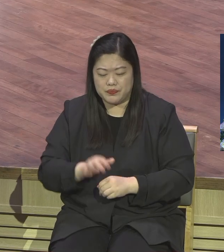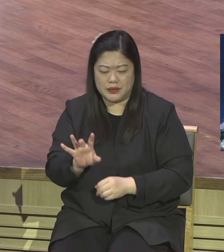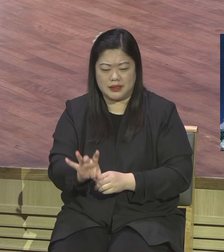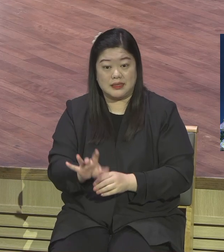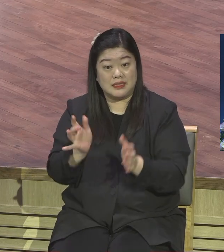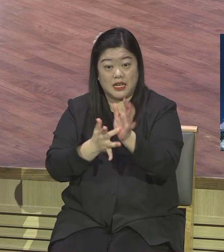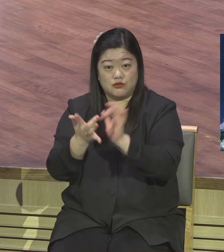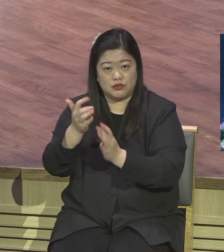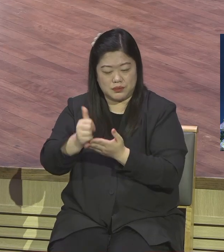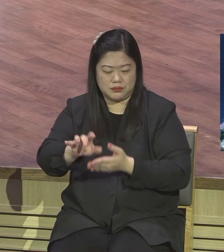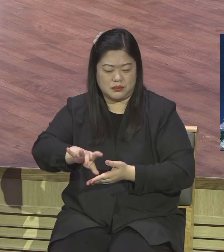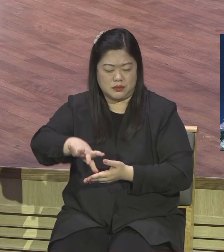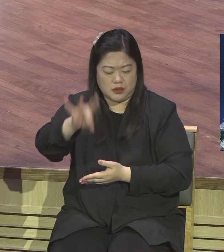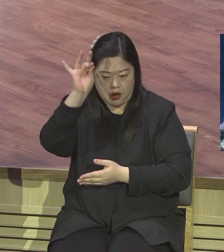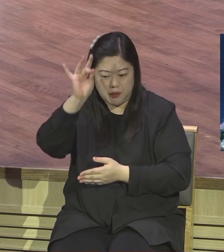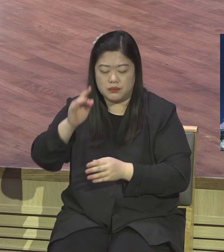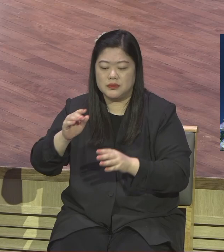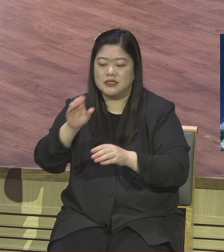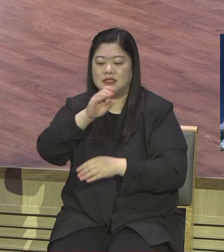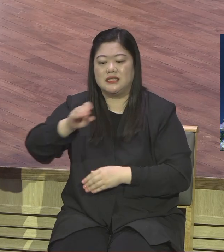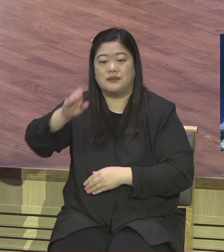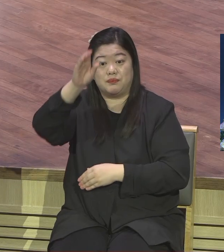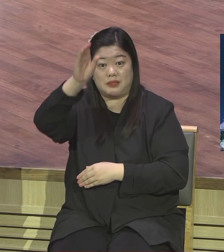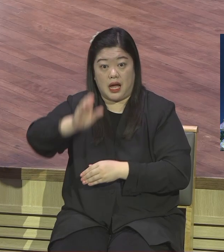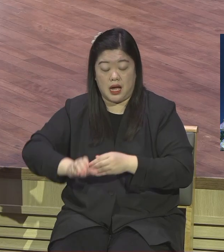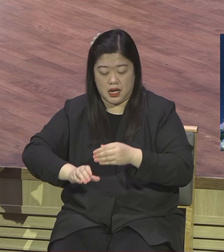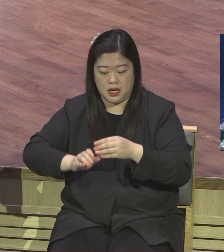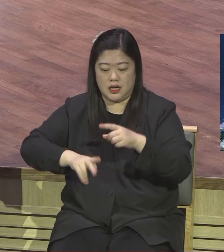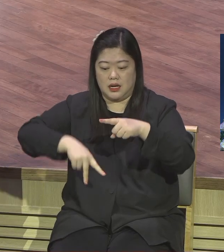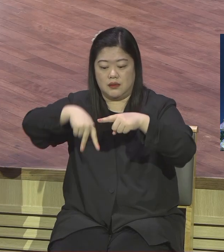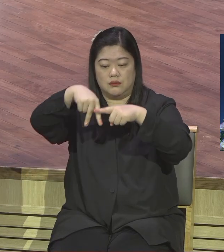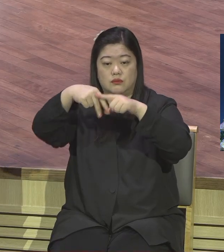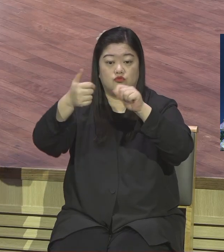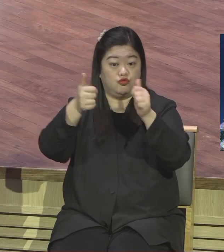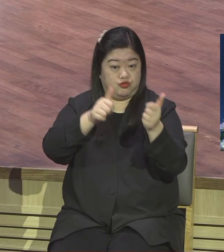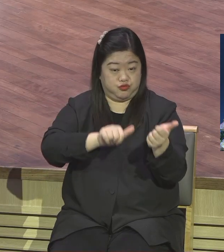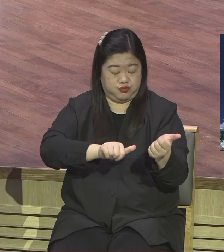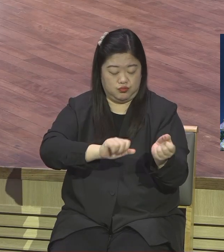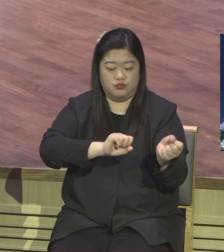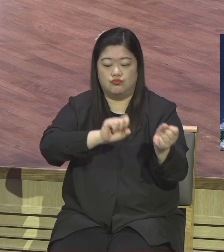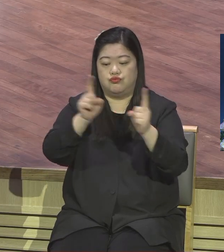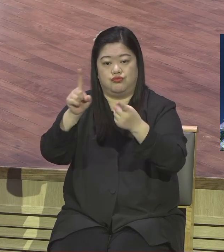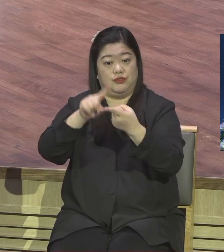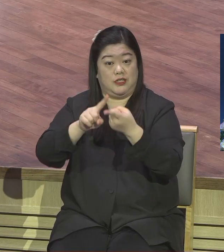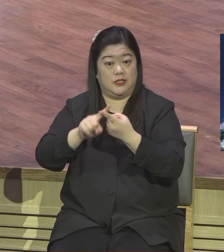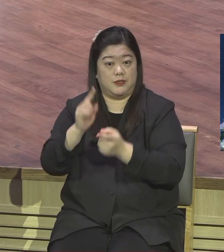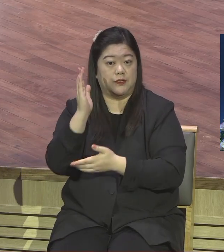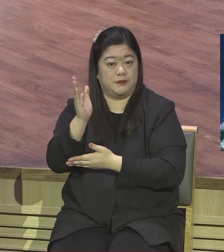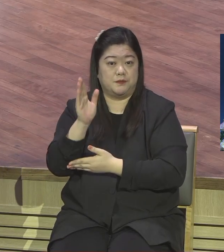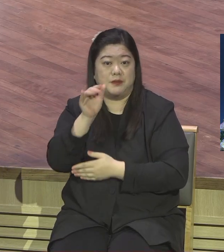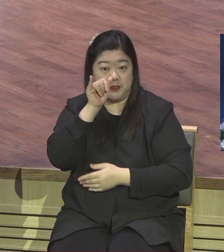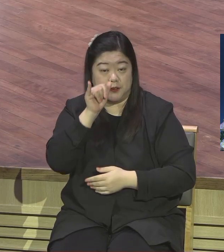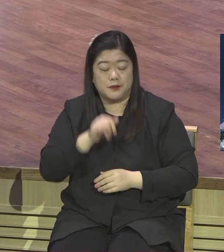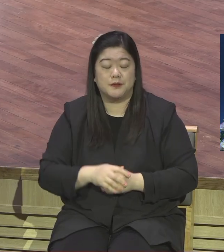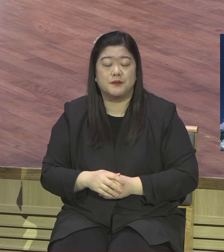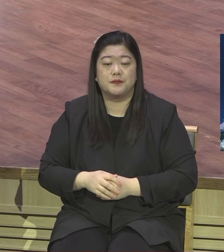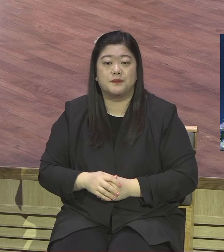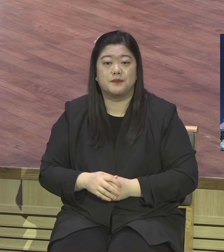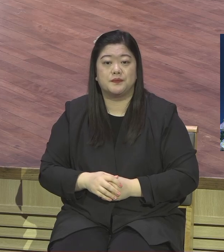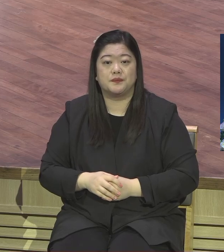십자가 죽음과 부활에 대해서 말씀하시는 장면이 나옵니다 그만큼